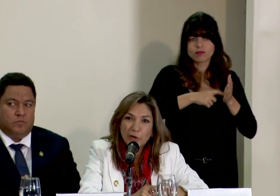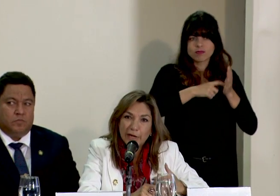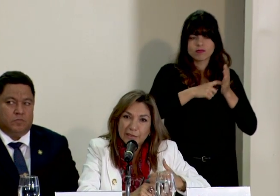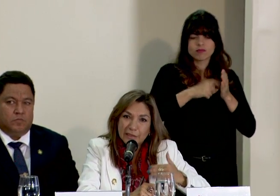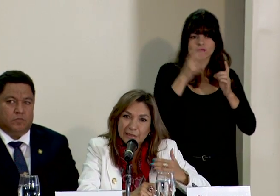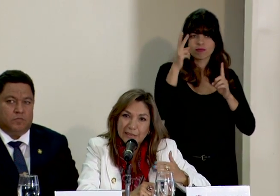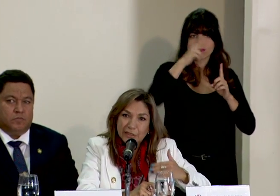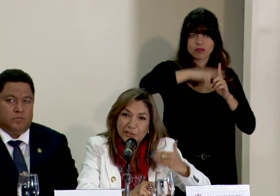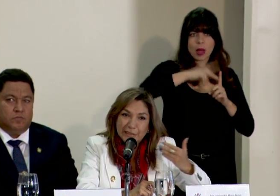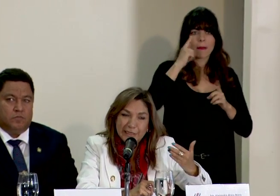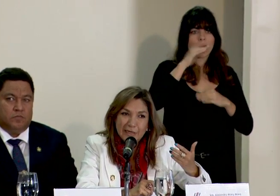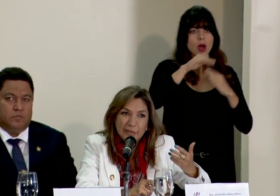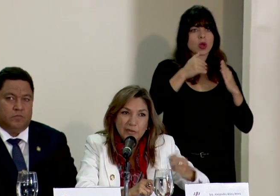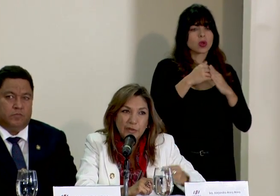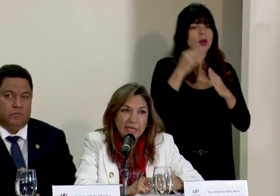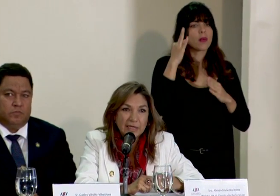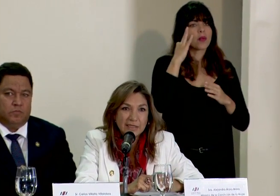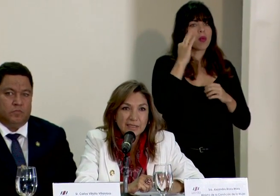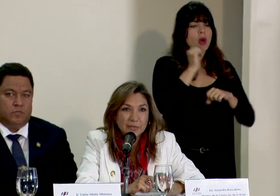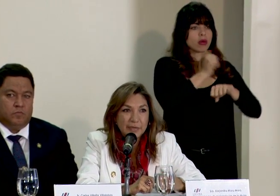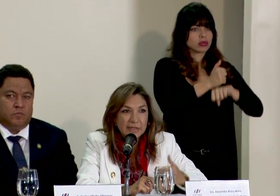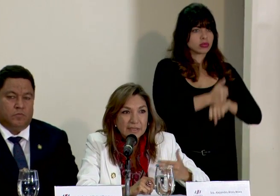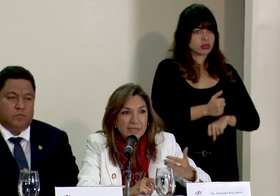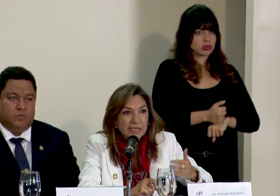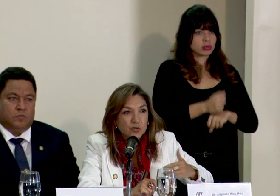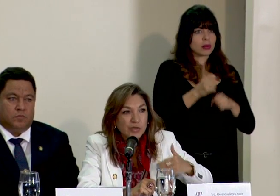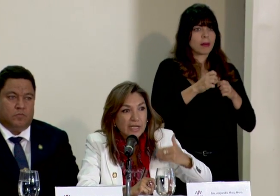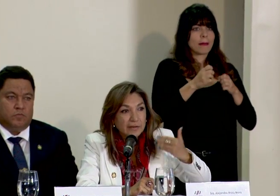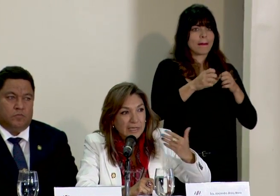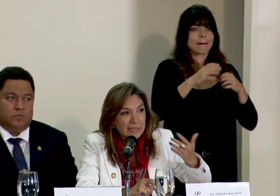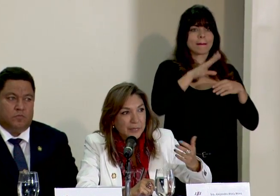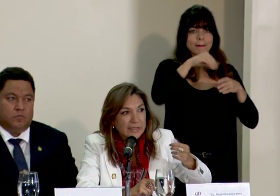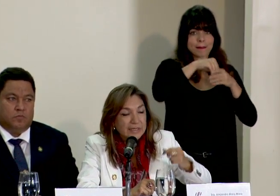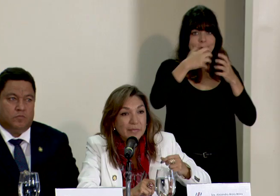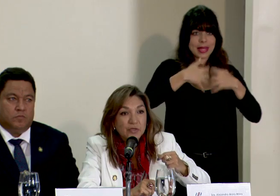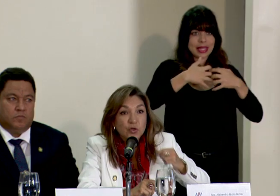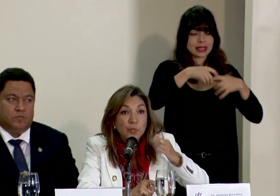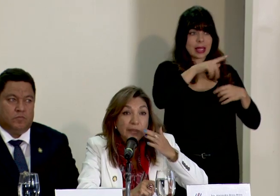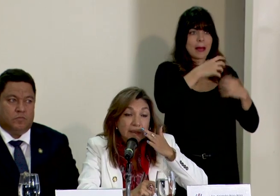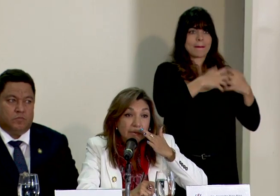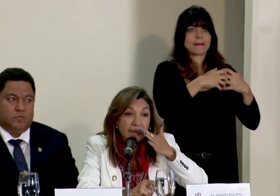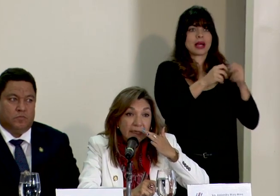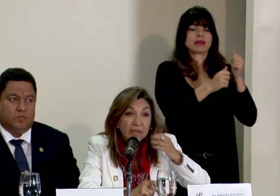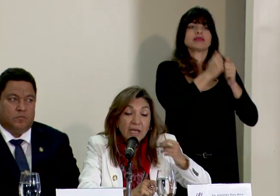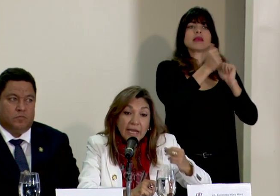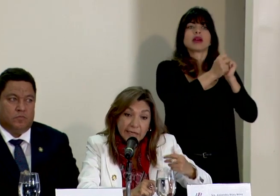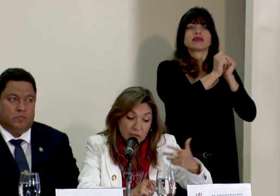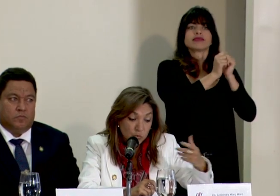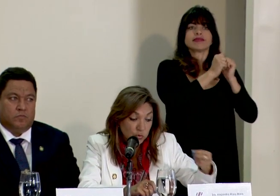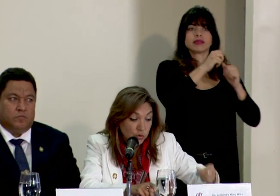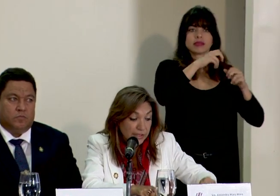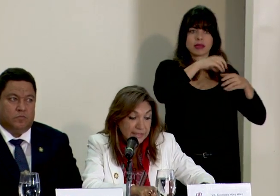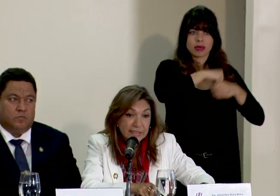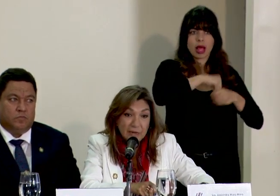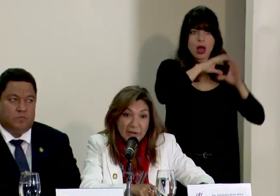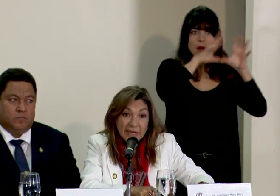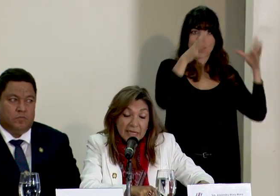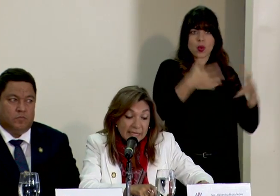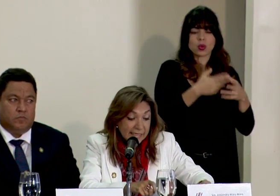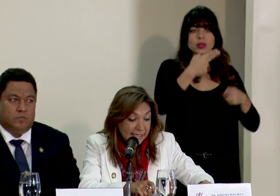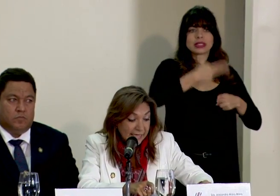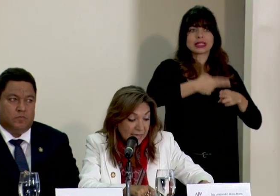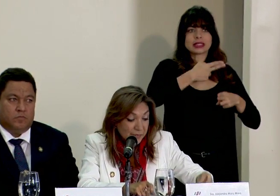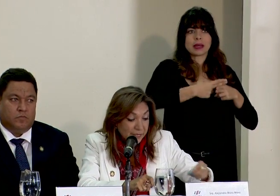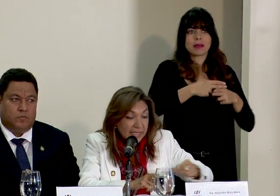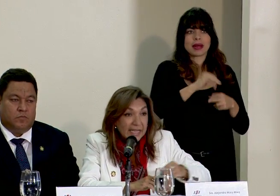para que las mujeres estén estratégicamente ubicadas en las empresas y es una de las empresas de mayor competitividad en el mundo, que se llama